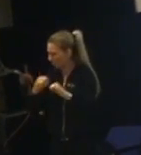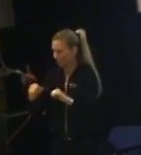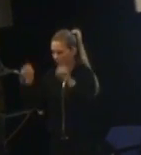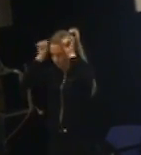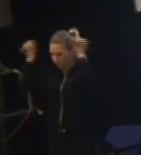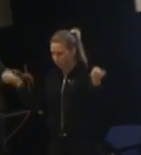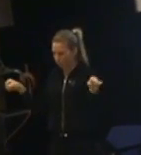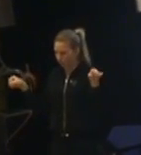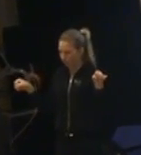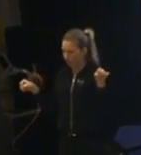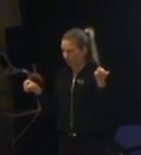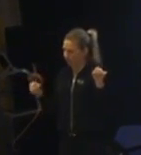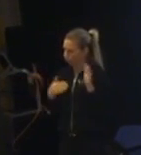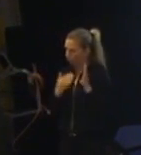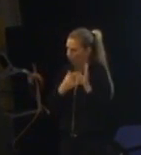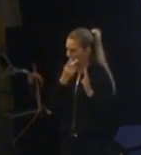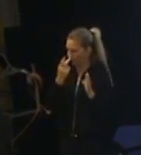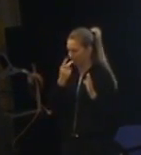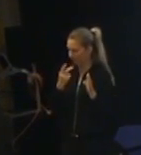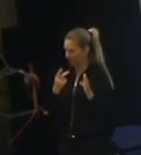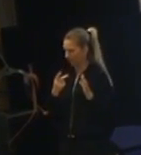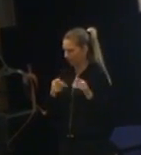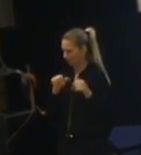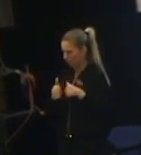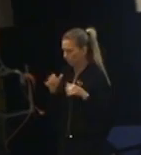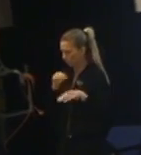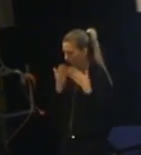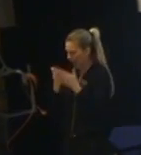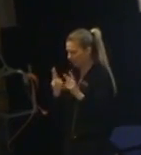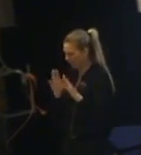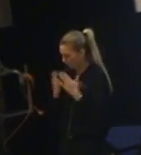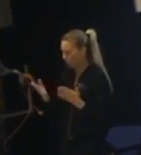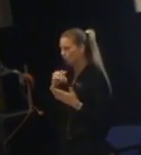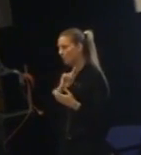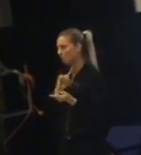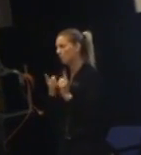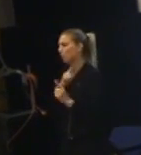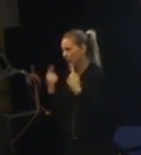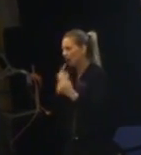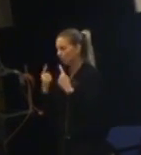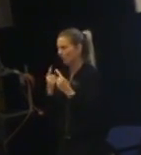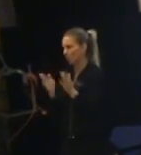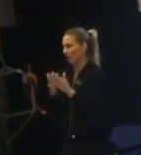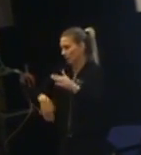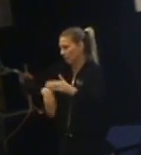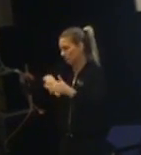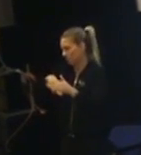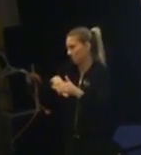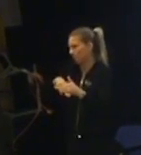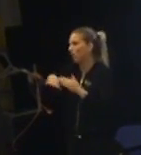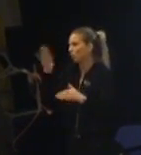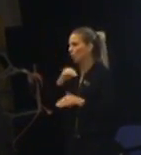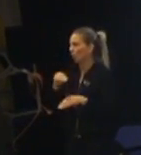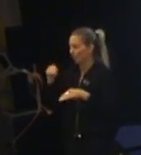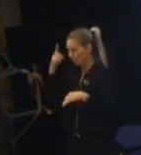fläte, de kittlar i grannen när de ska läsa högt tillsammans och sådär. Så att där kan det bli mycket samtal i värsta fall hem. Och då gäller det ju som